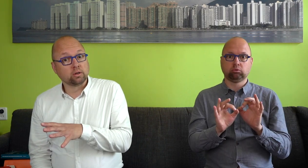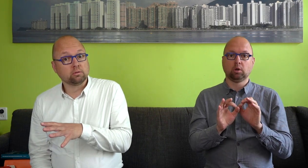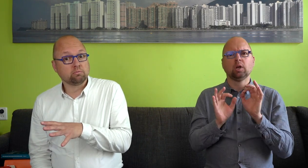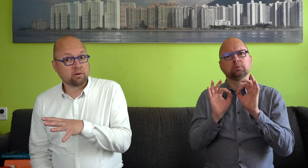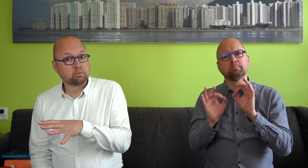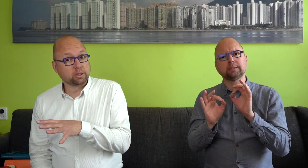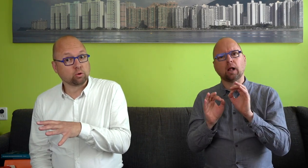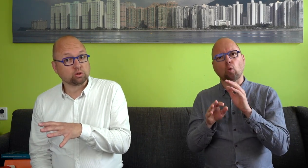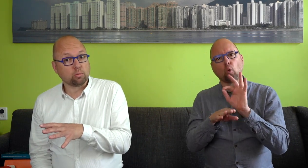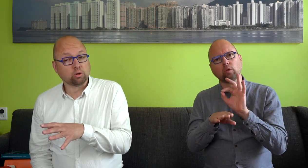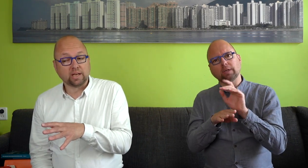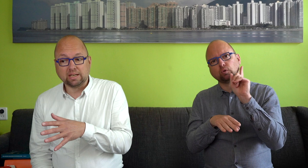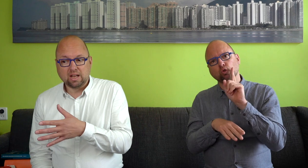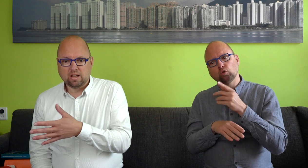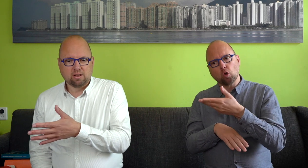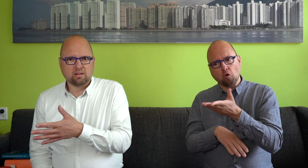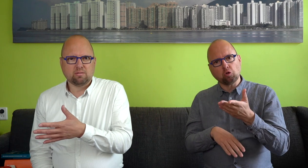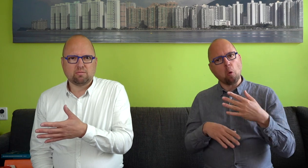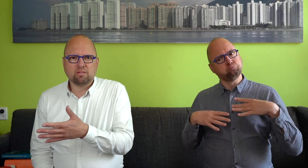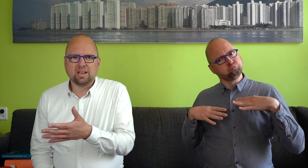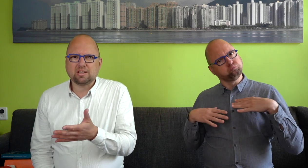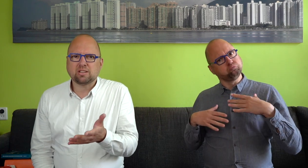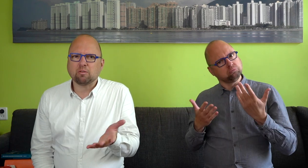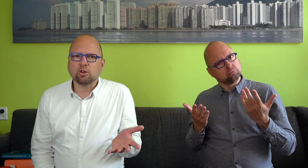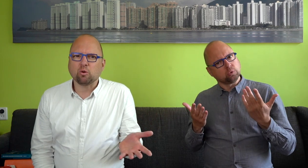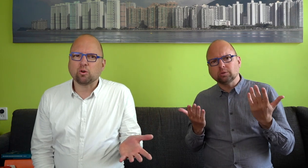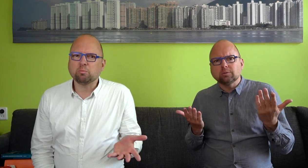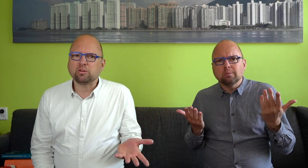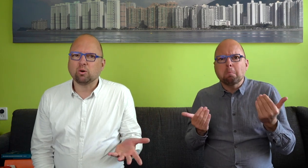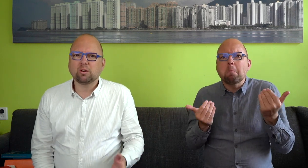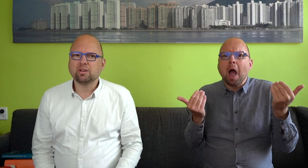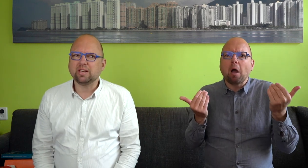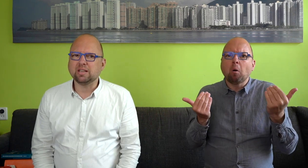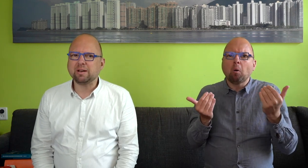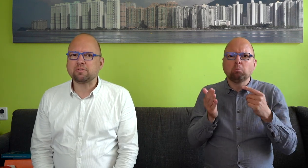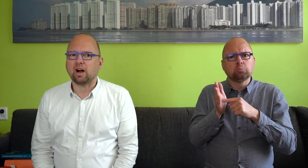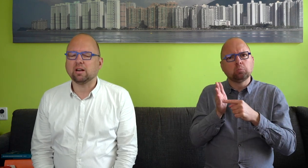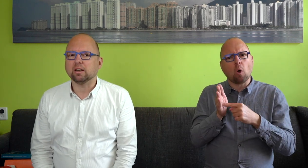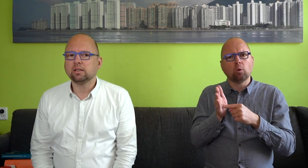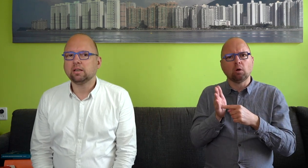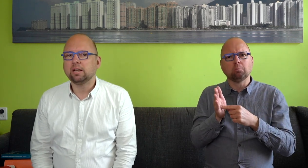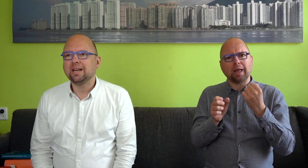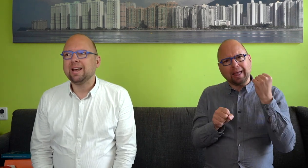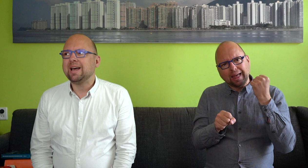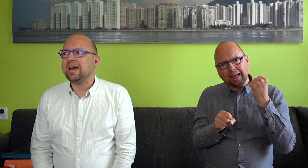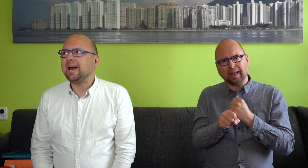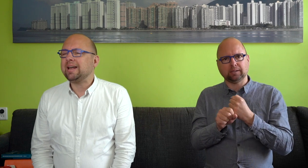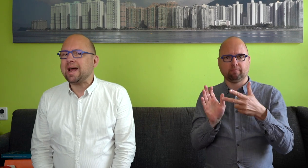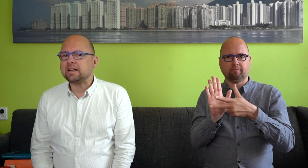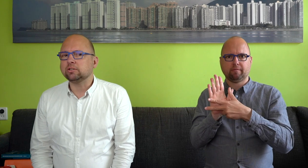waar we best trots op mogen zijn. Is het nou wel nodig om dat nog in de wet te verankeren? En ergens,